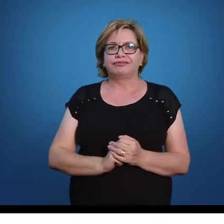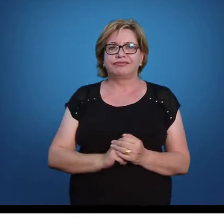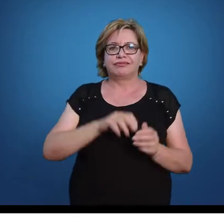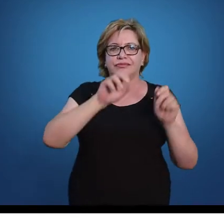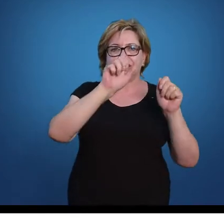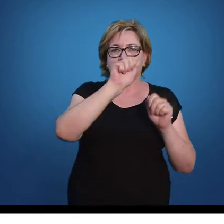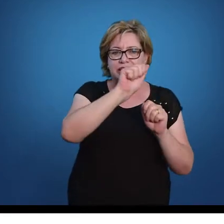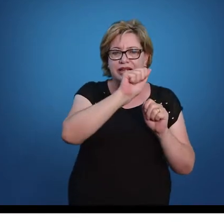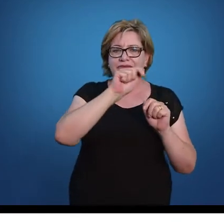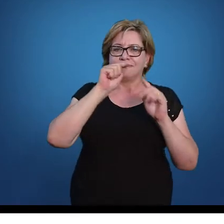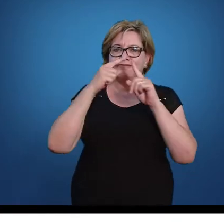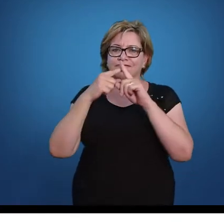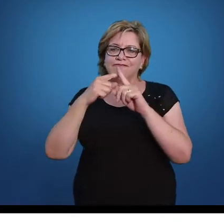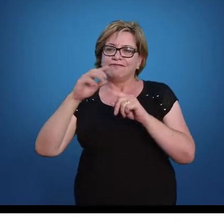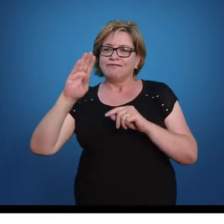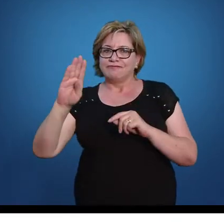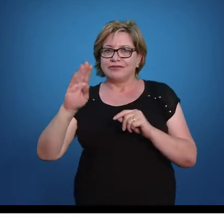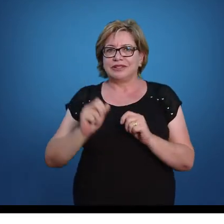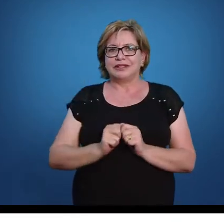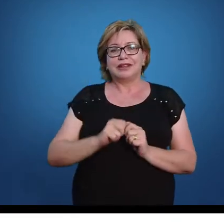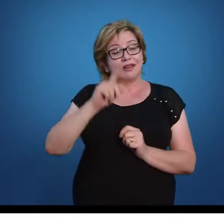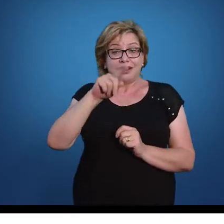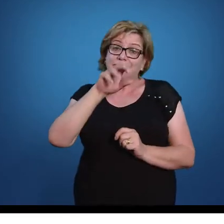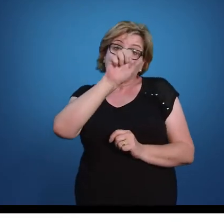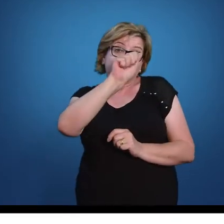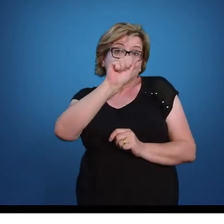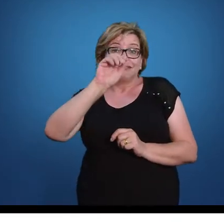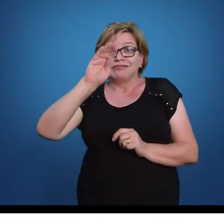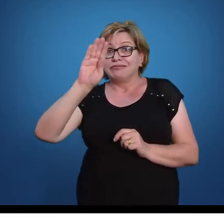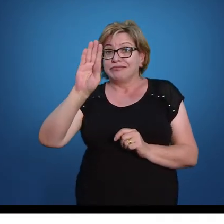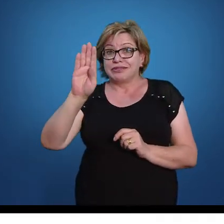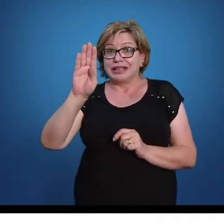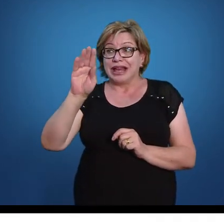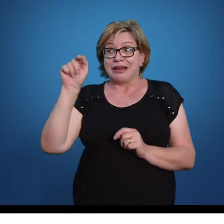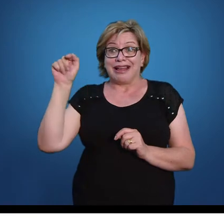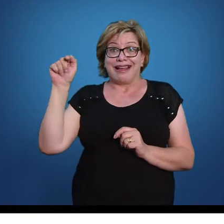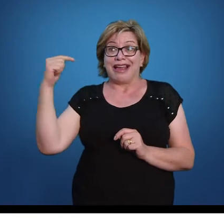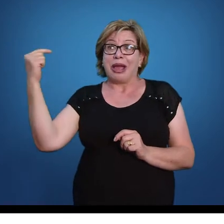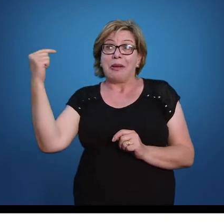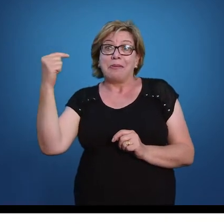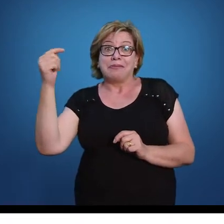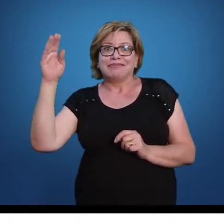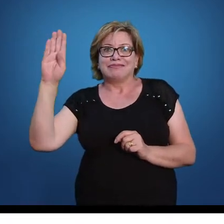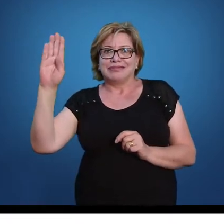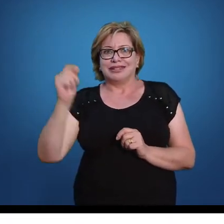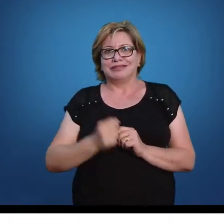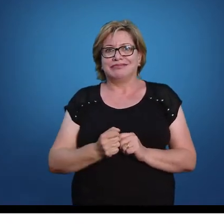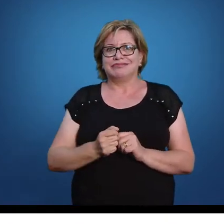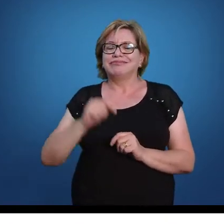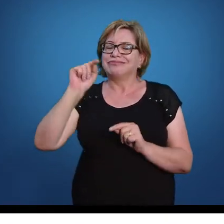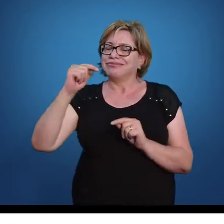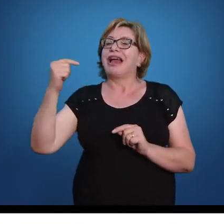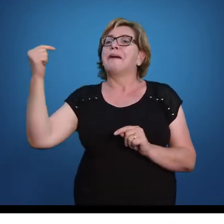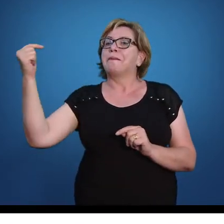A vezes b é a vezes b. Só que aqui tem menos b, então é menos ab.